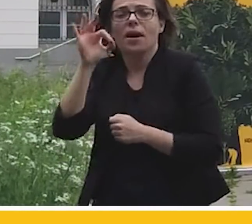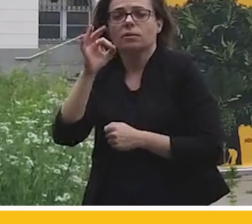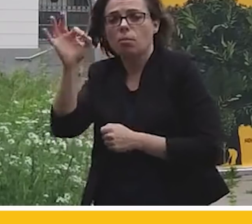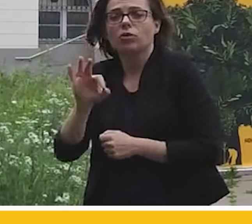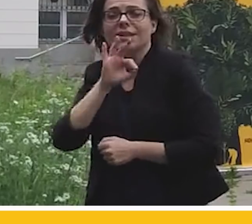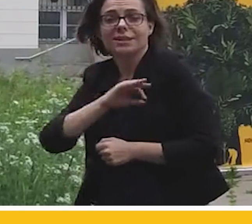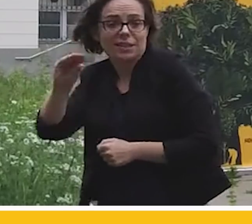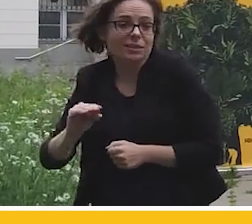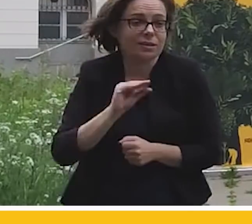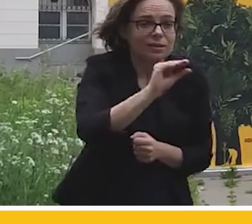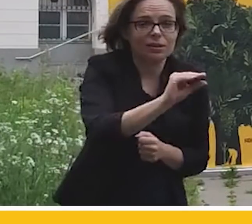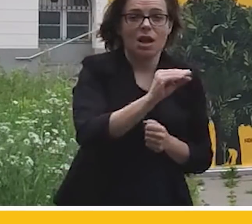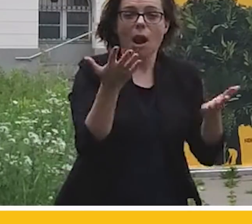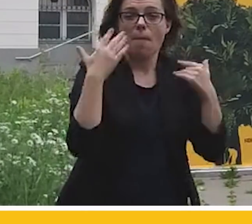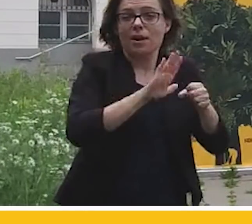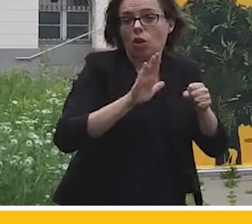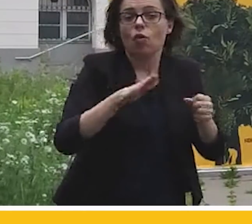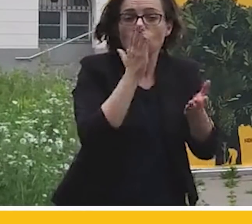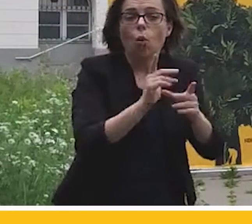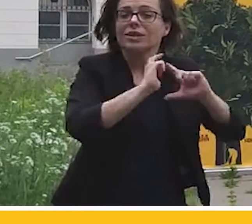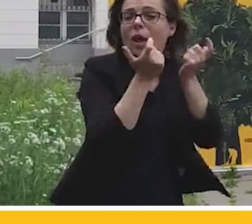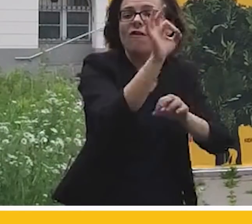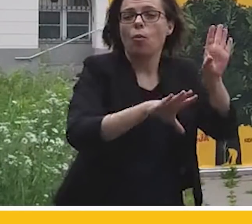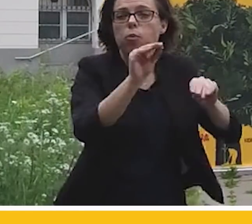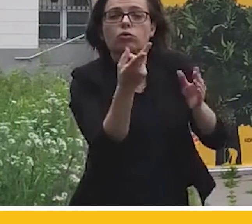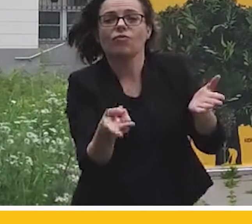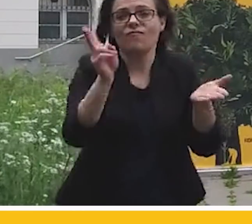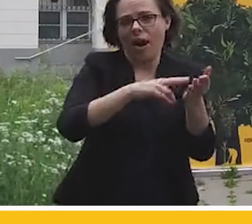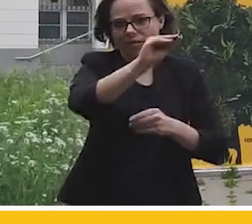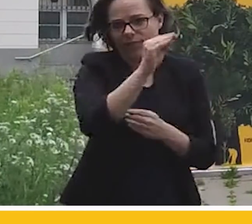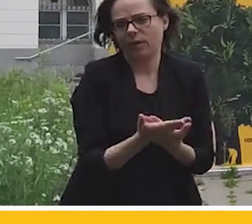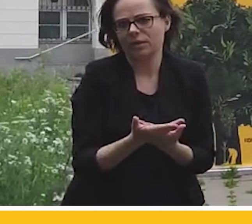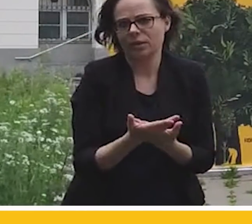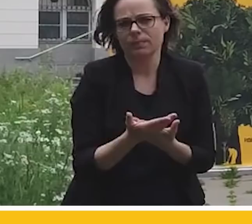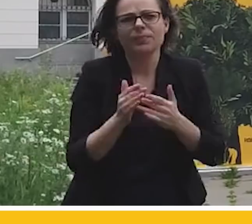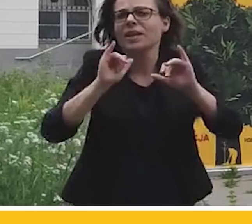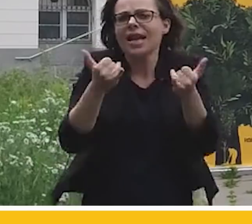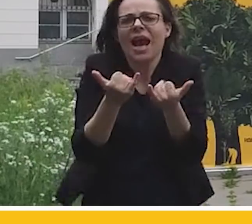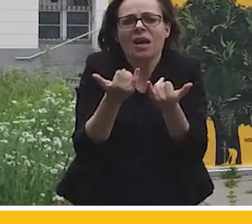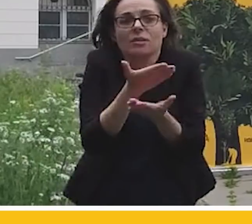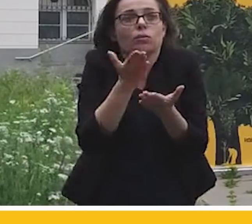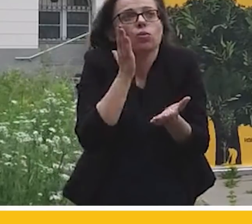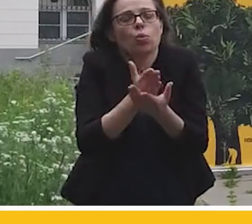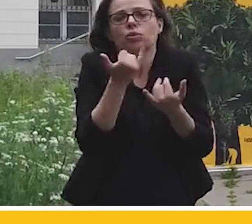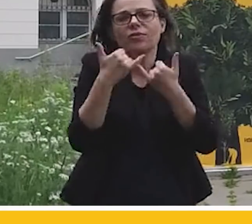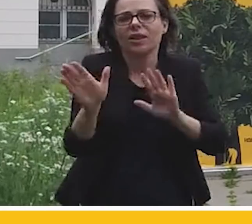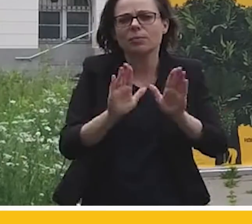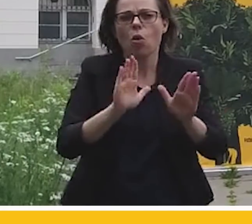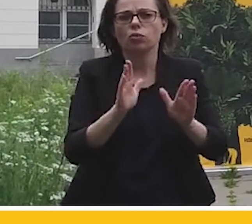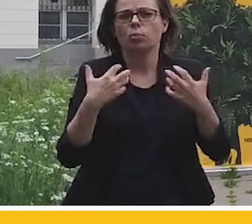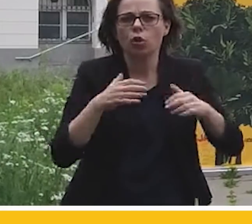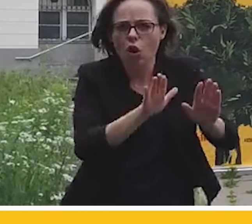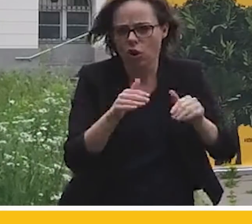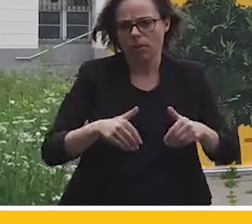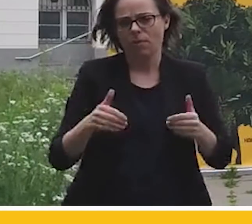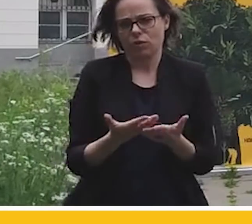narodowych, to podwaja to budżet wszystkich polskich parków narodowych. W jakże inny sposób możemy wtedy myśleć o ochronie przyrody. W jakże